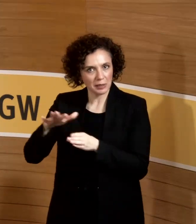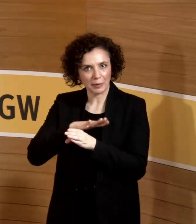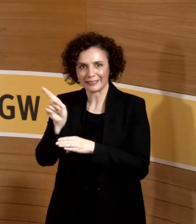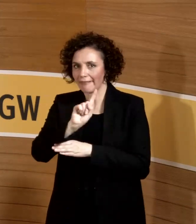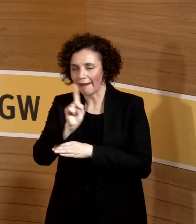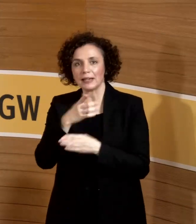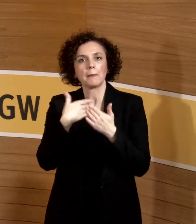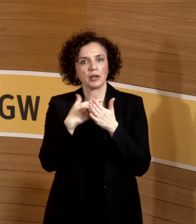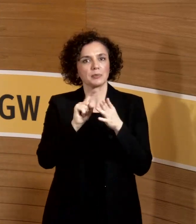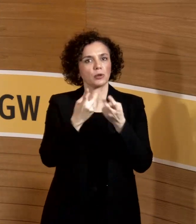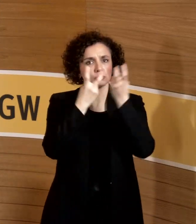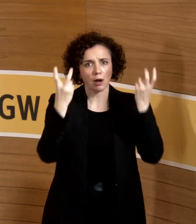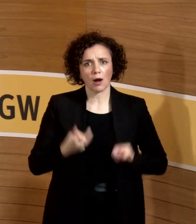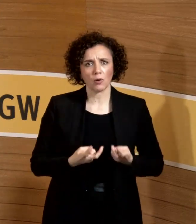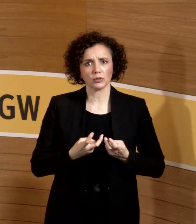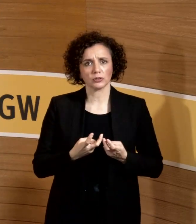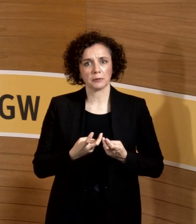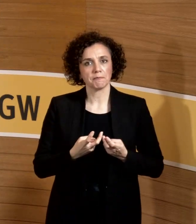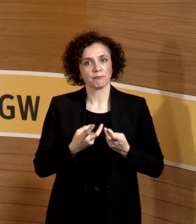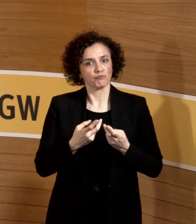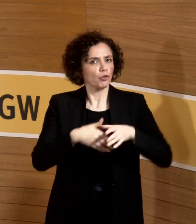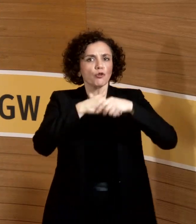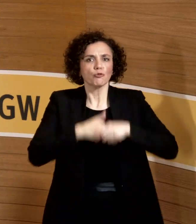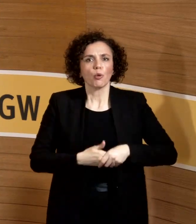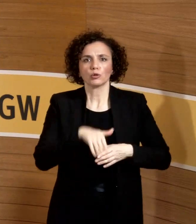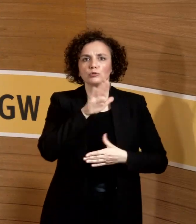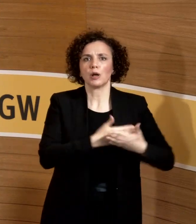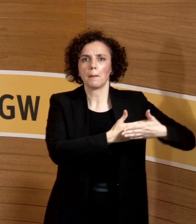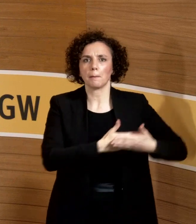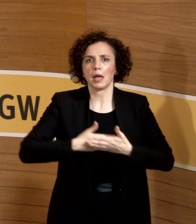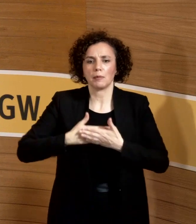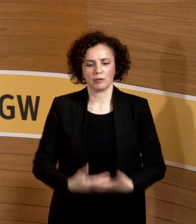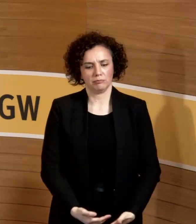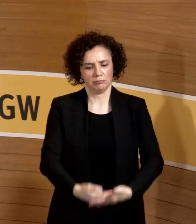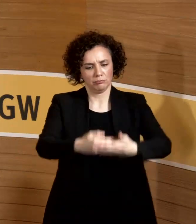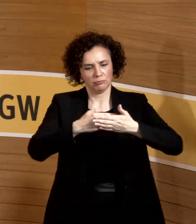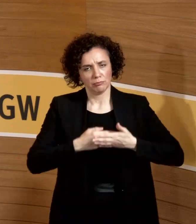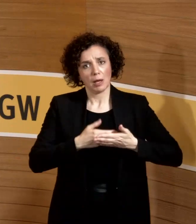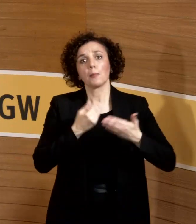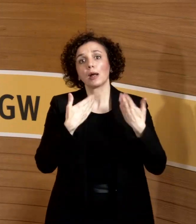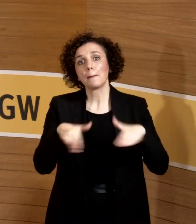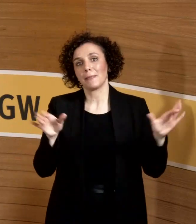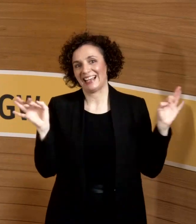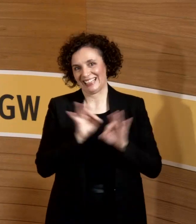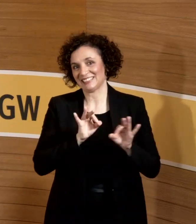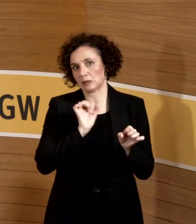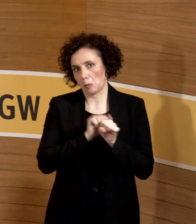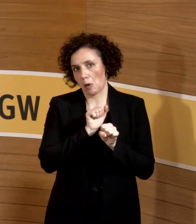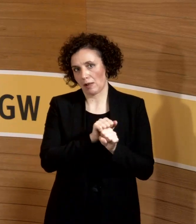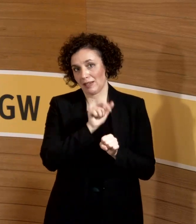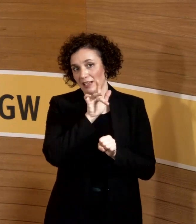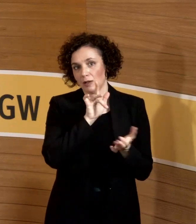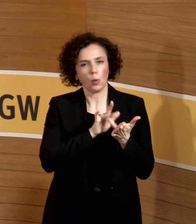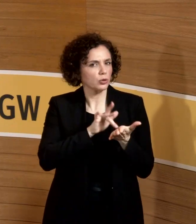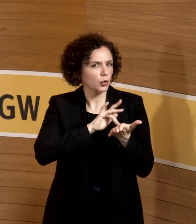Babys von Freundinnen auf den Arm nimmt, möglicherweise höher als im Klinikum, dass im Setting-Klinikum